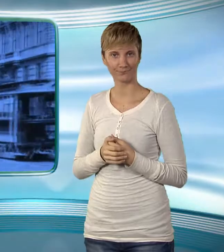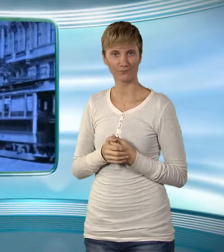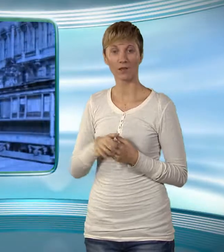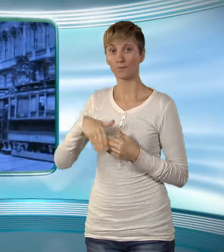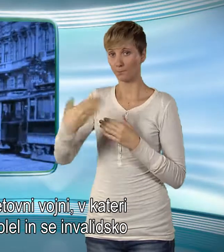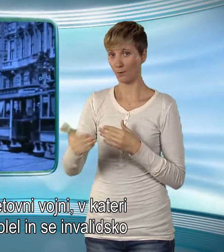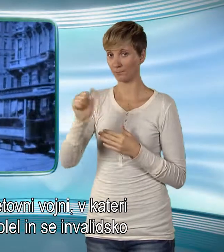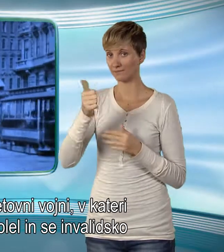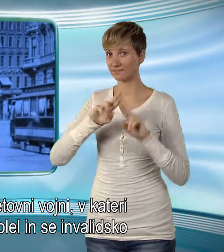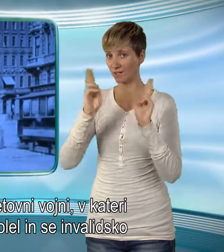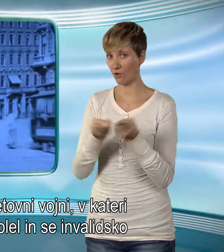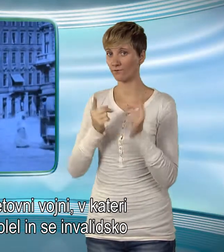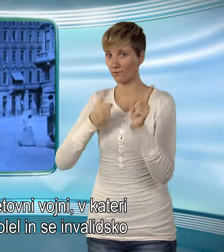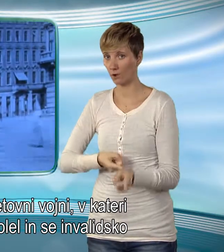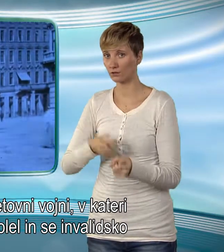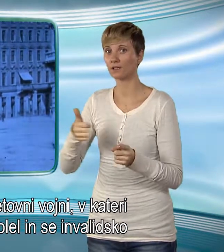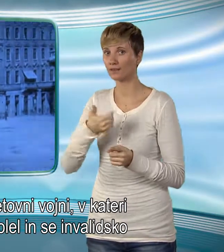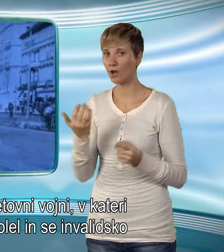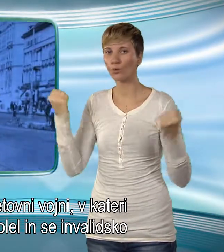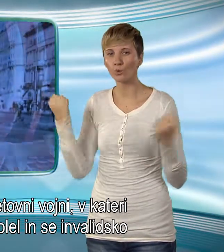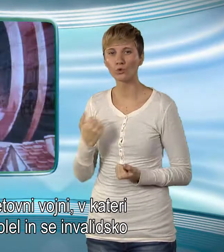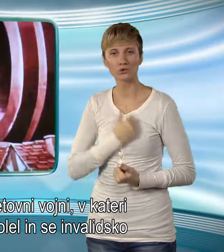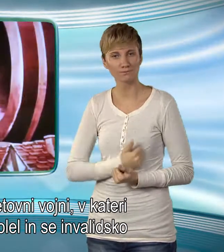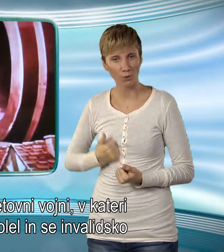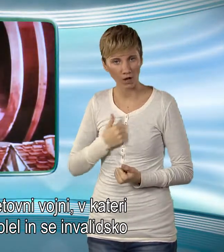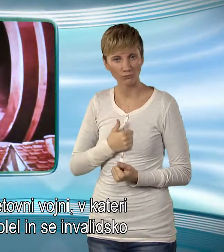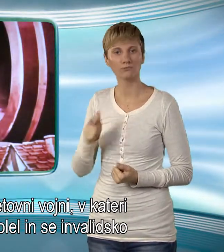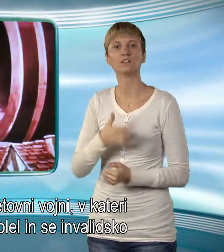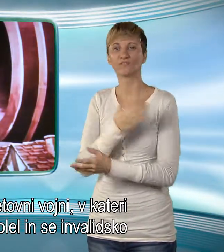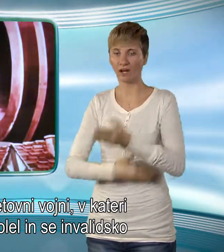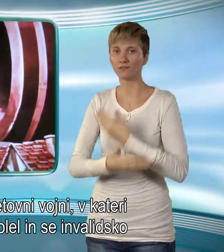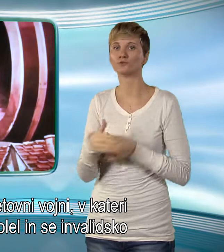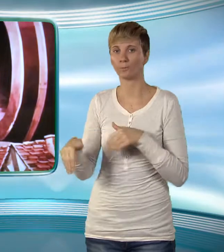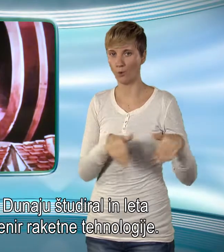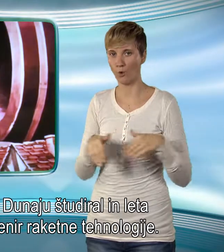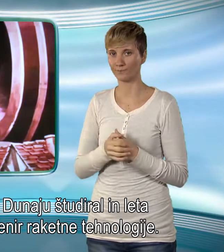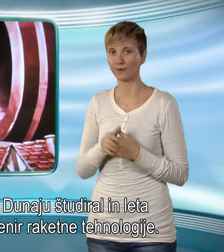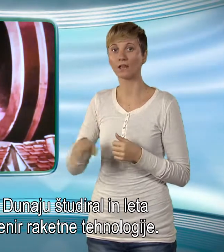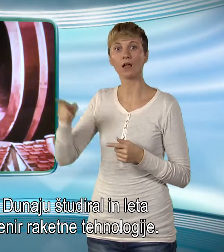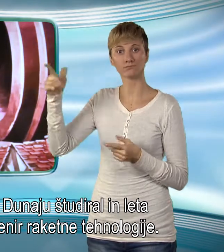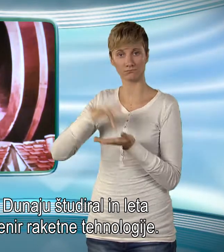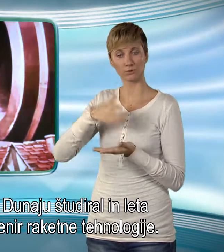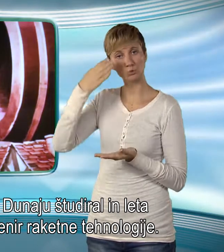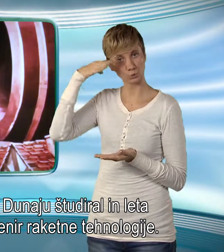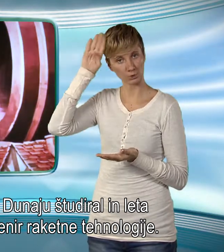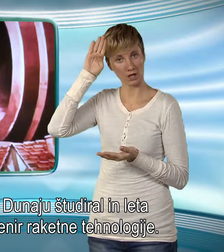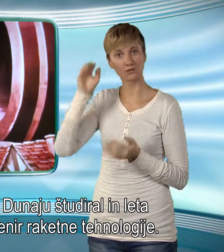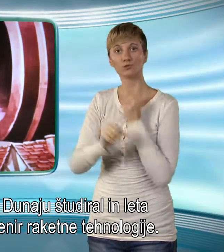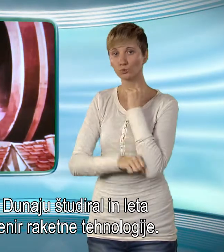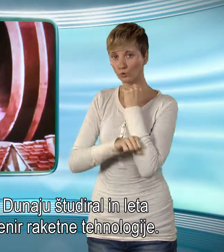Po prvi svetovni vojni, v kateri je hodov zbolel in se invalidsko opokojil, je na Dunaju študiral in leta